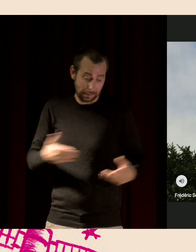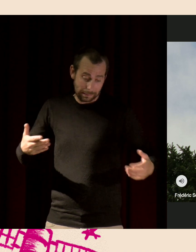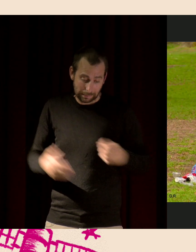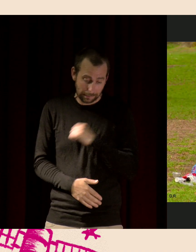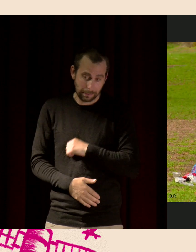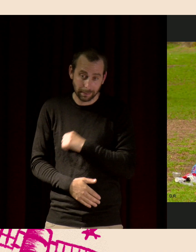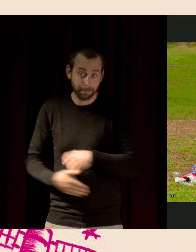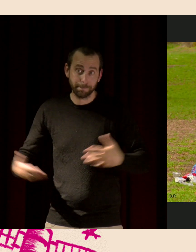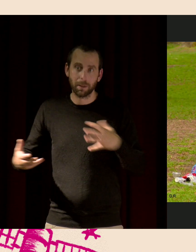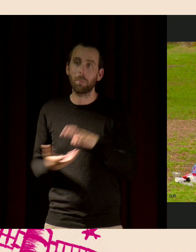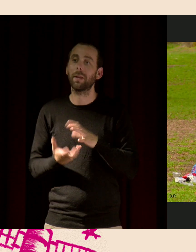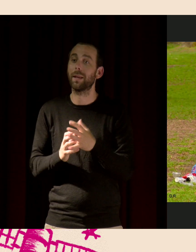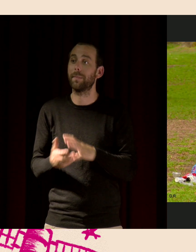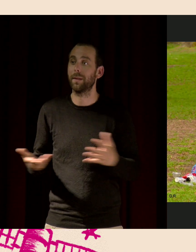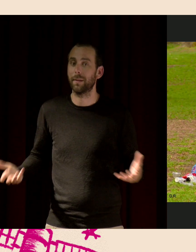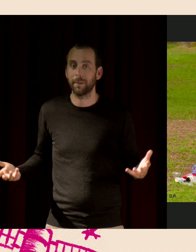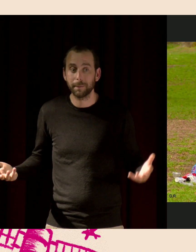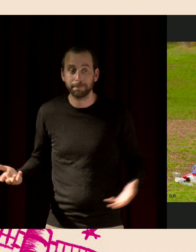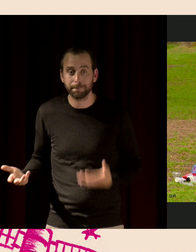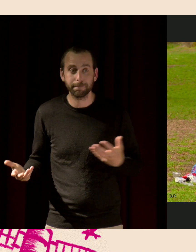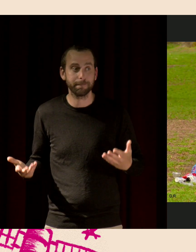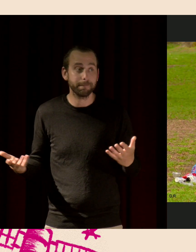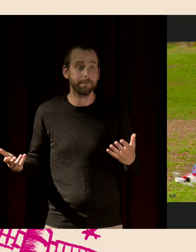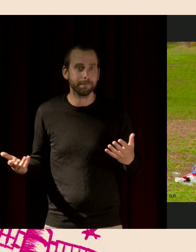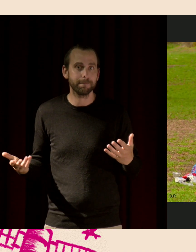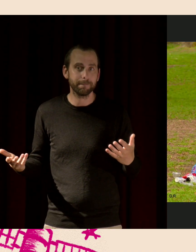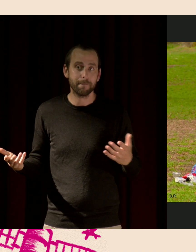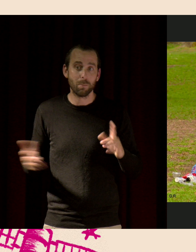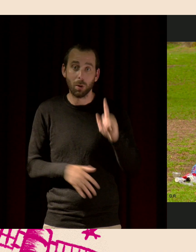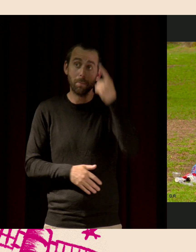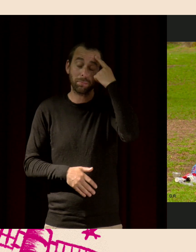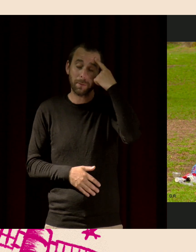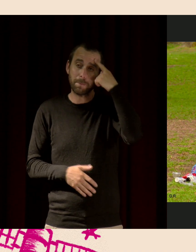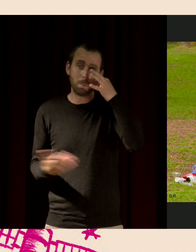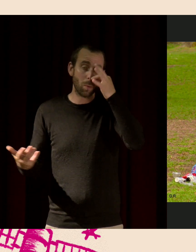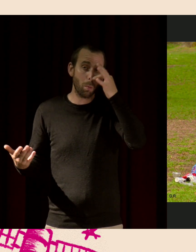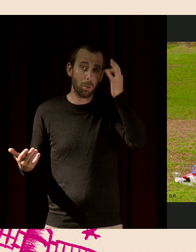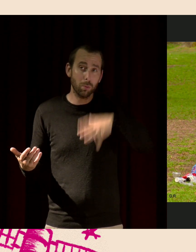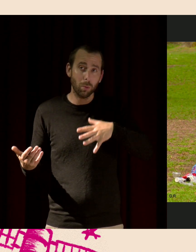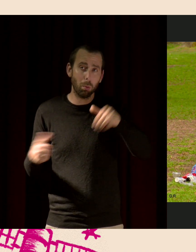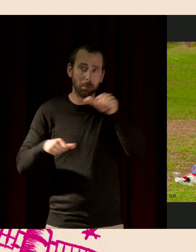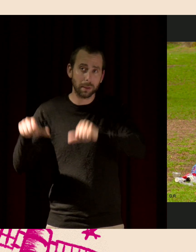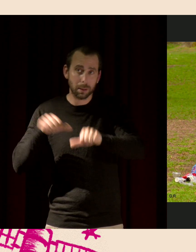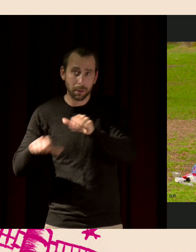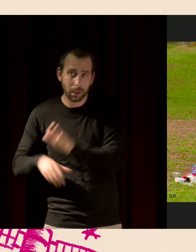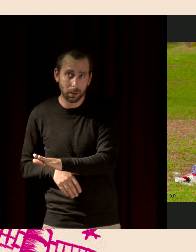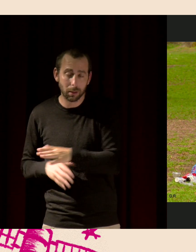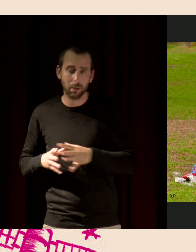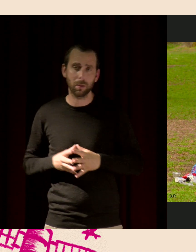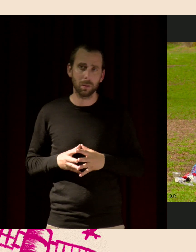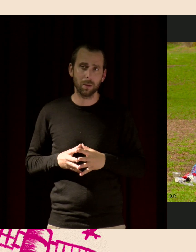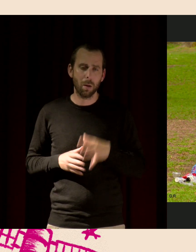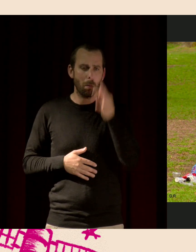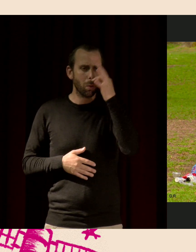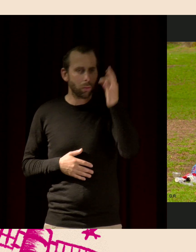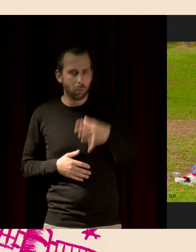Mais il faut bien se dire qu'on a en tête la pollution chimique. On a en tête la